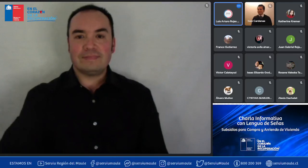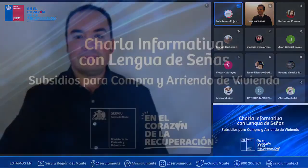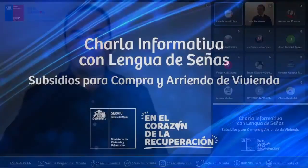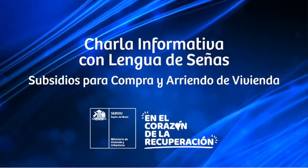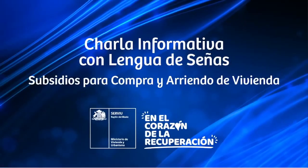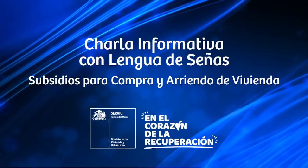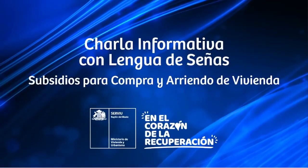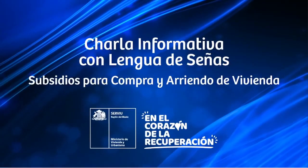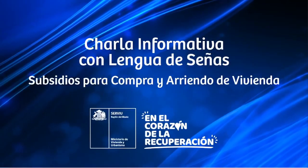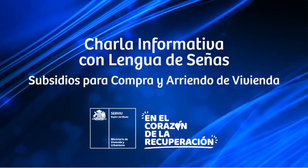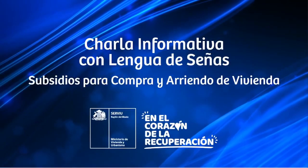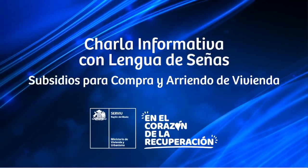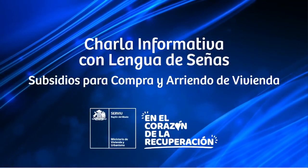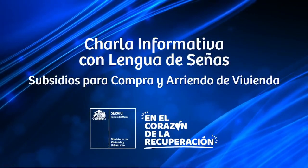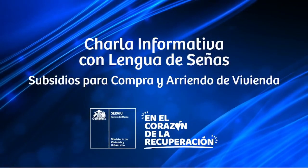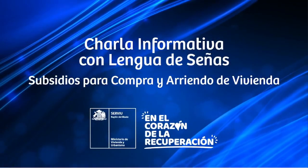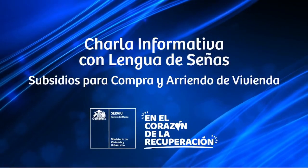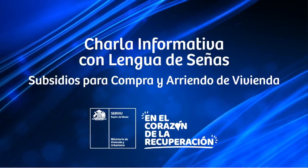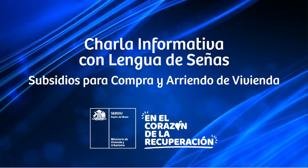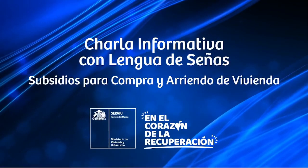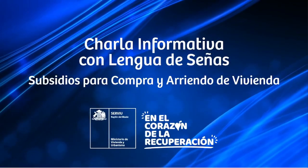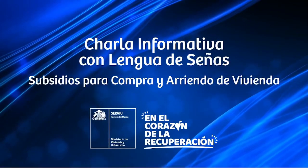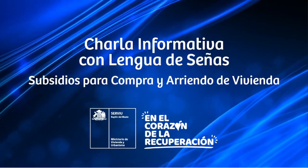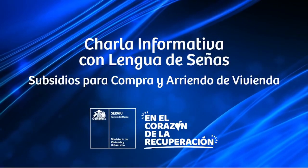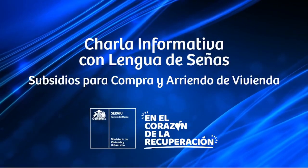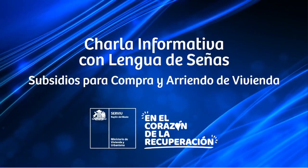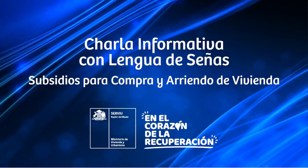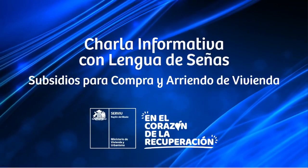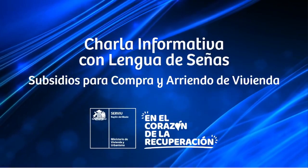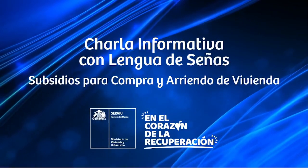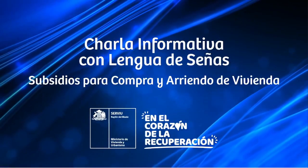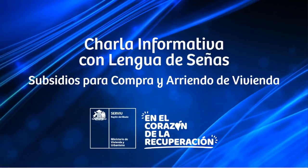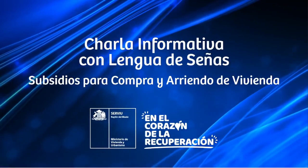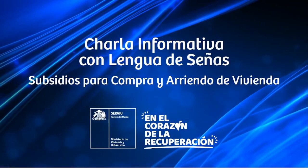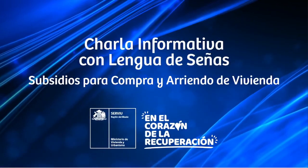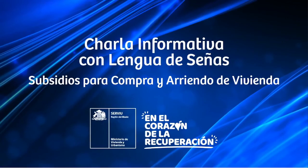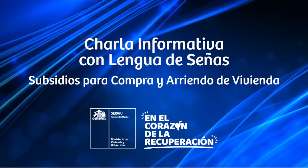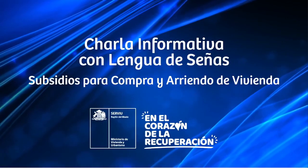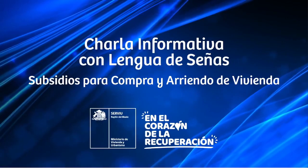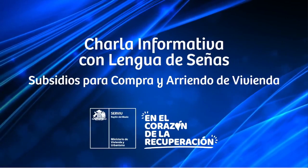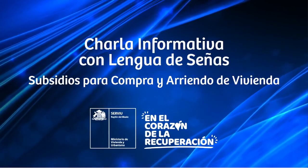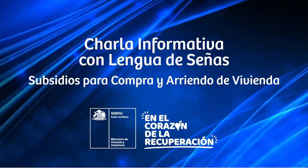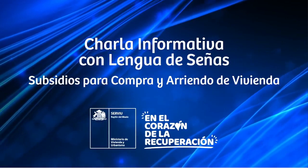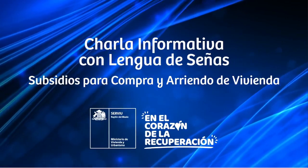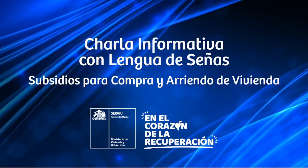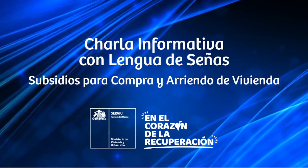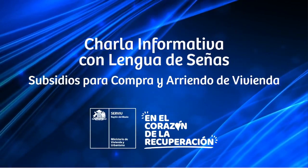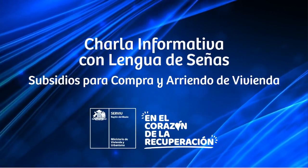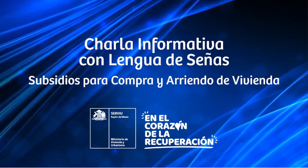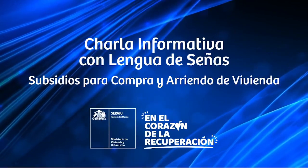chau chau chau chau chau Gracias por ver el video.